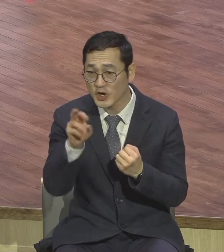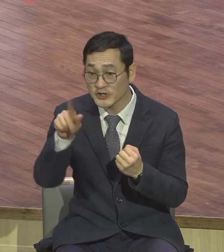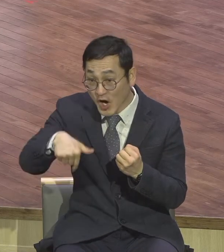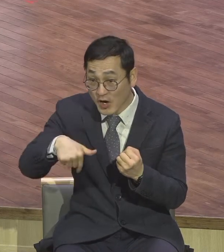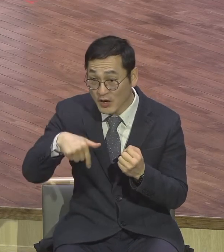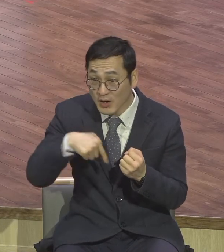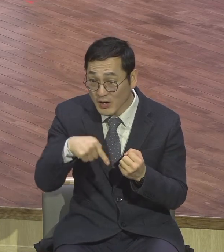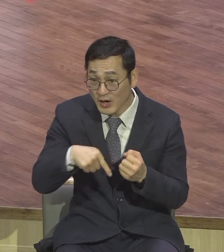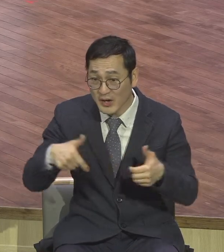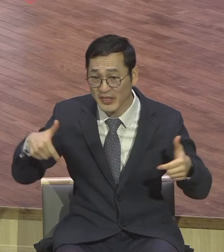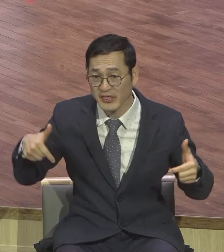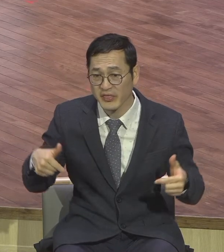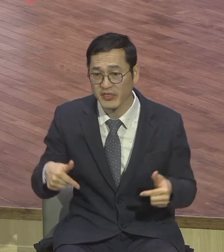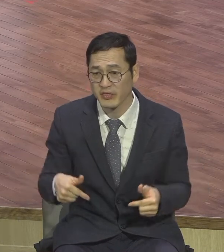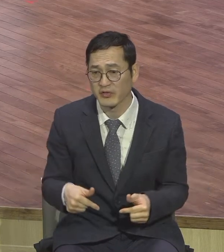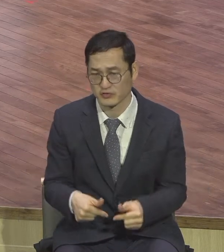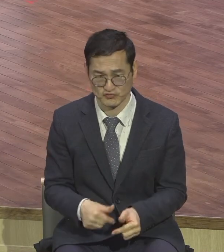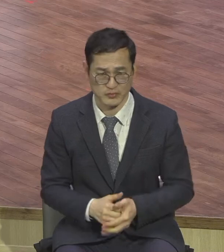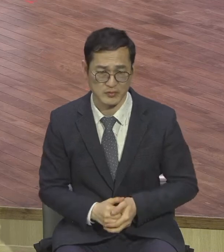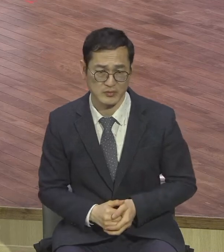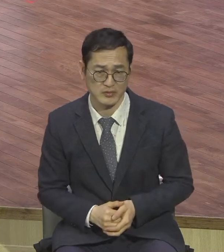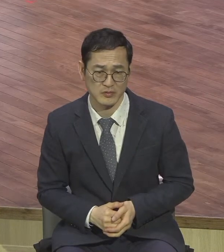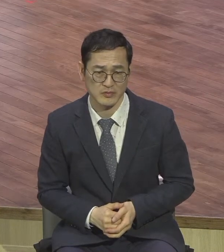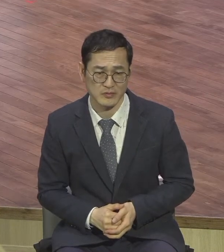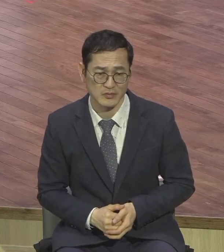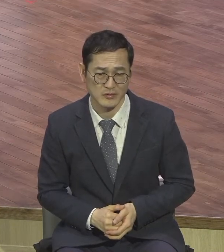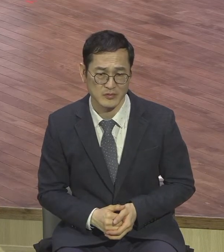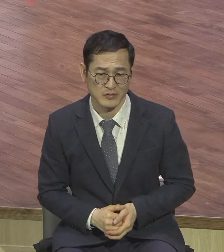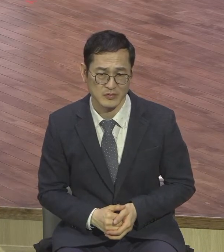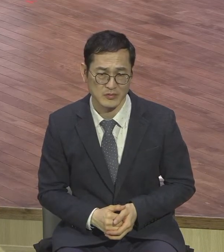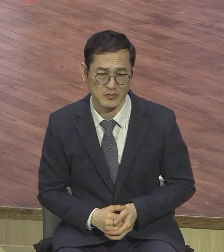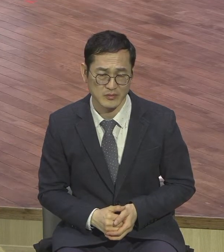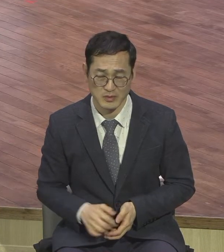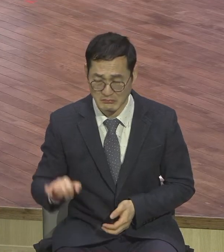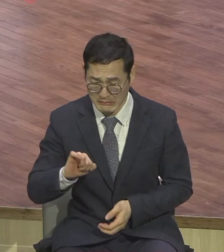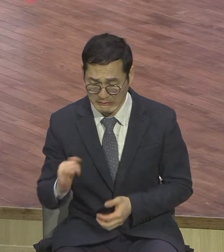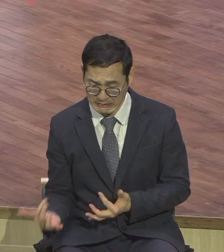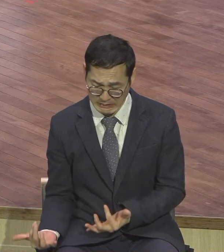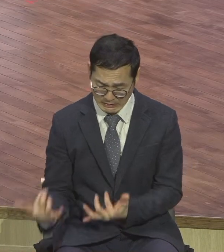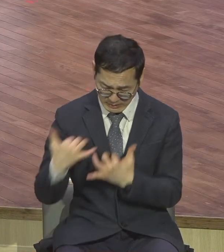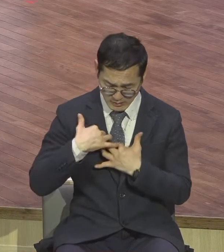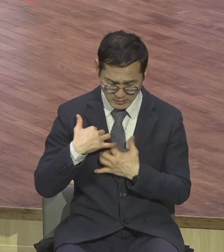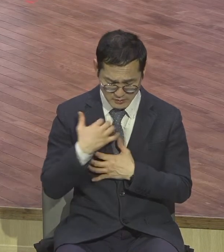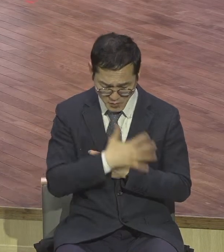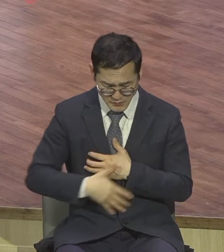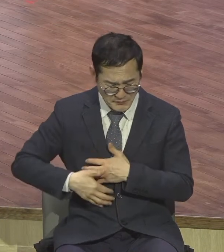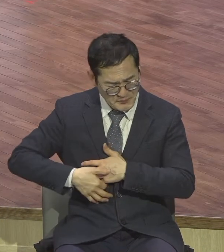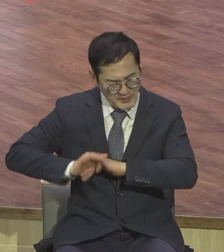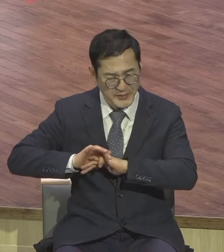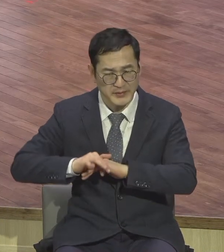그러니까 신체 손상이가요 미운 사람이